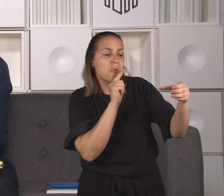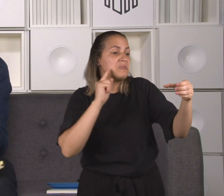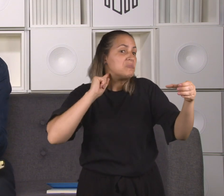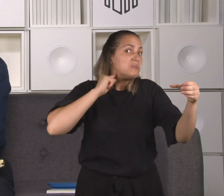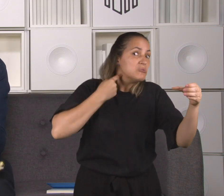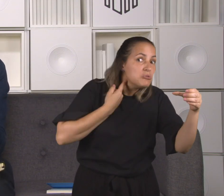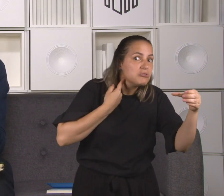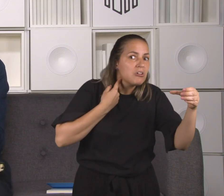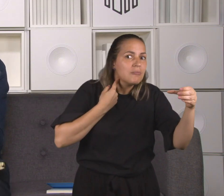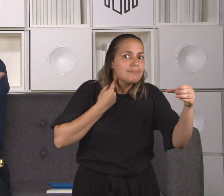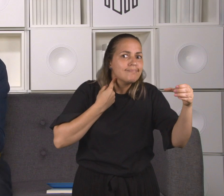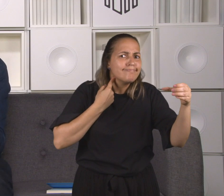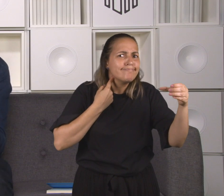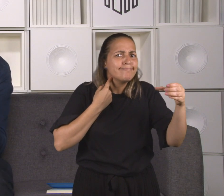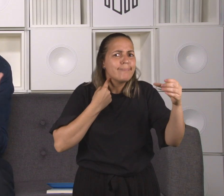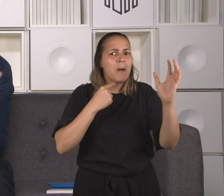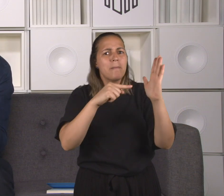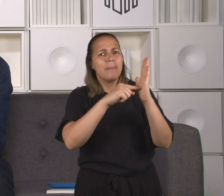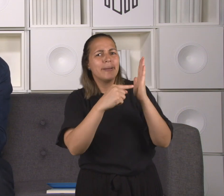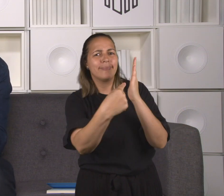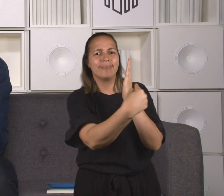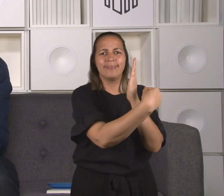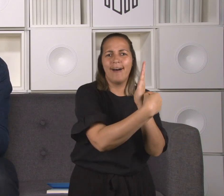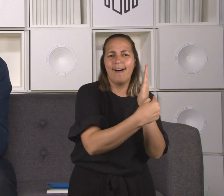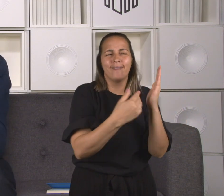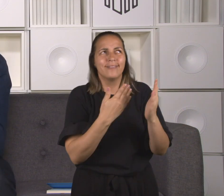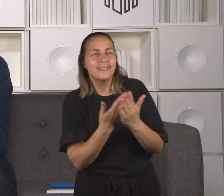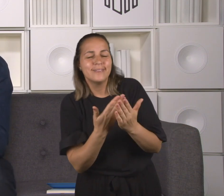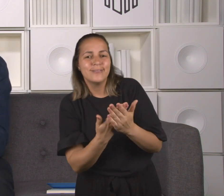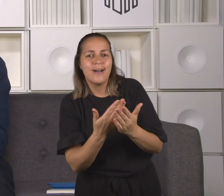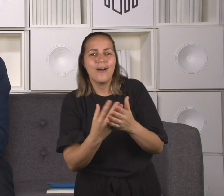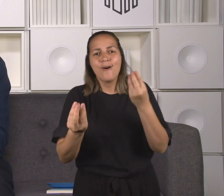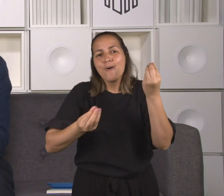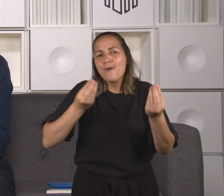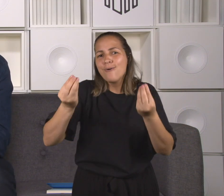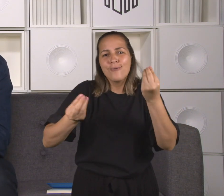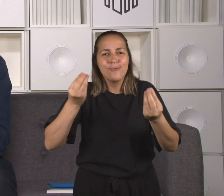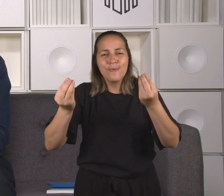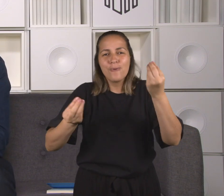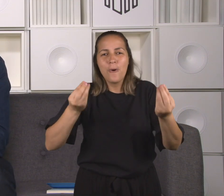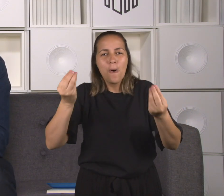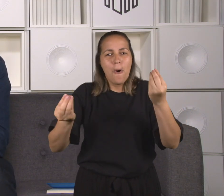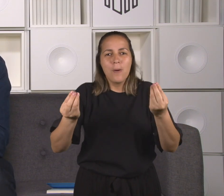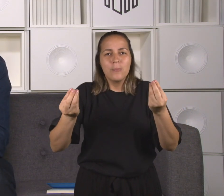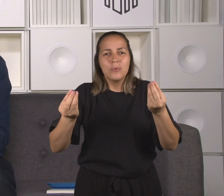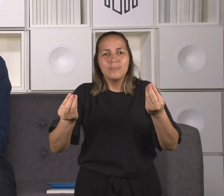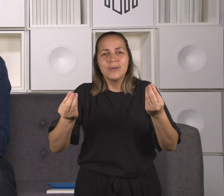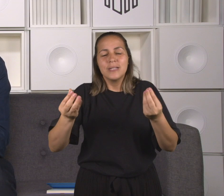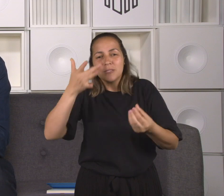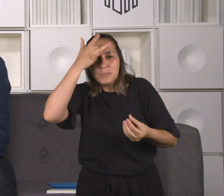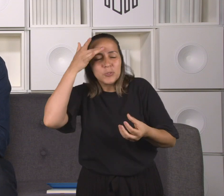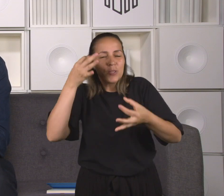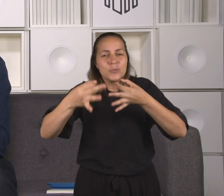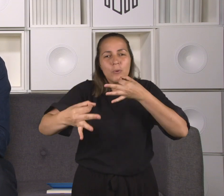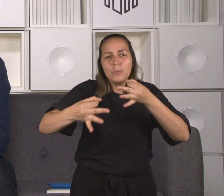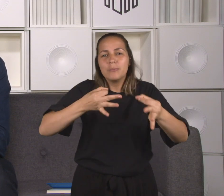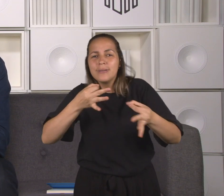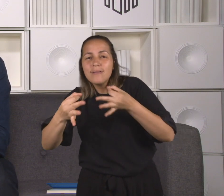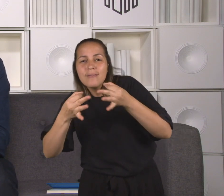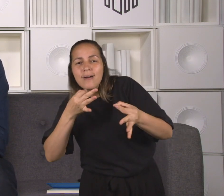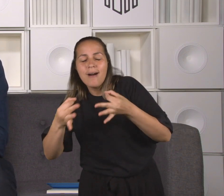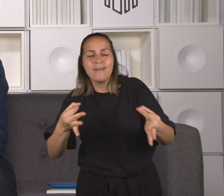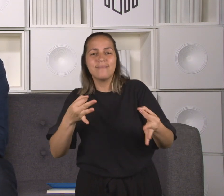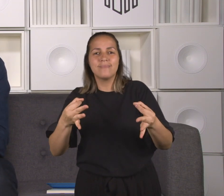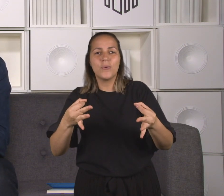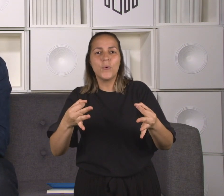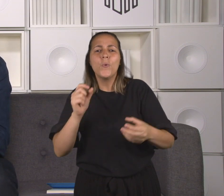discussão de um diletantismo teológico, mas não é. É uma discussão dos jogos da religião, de dizer